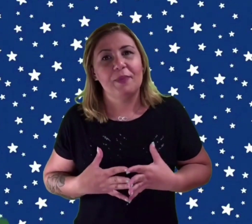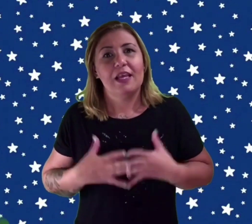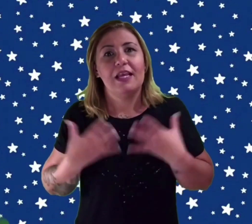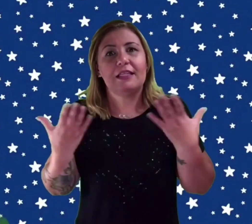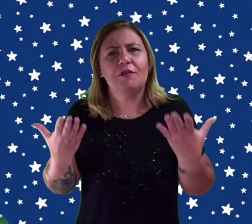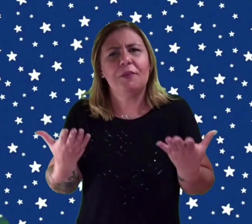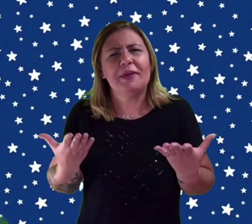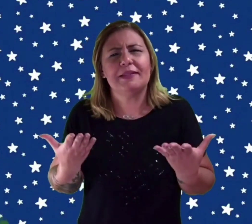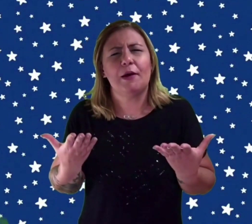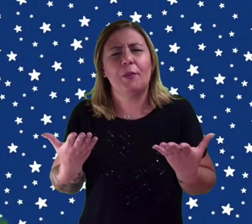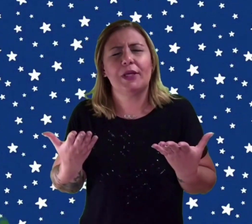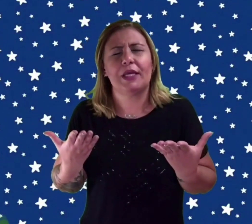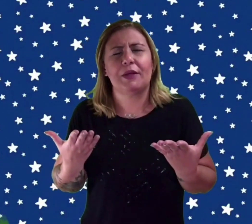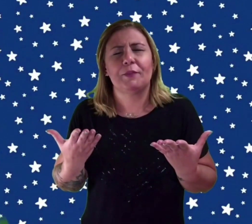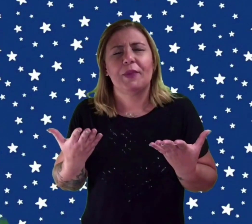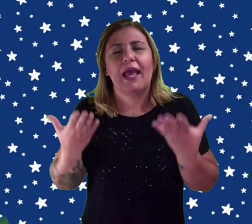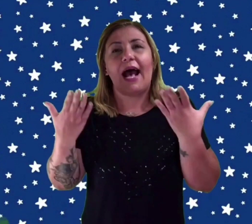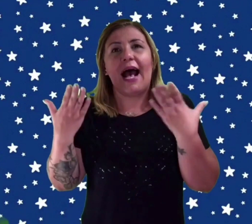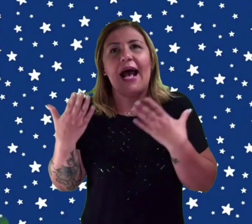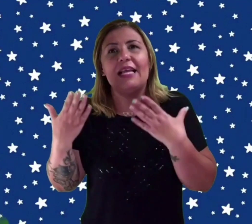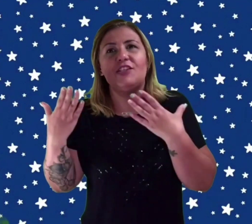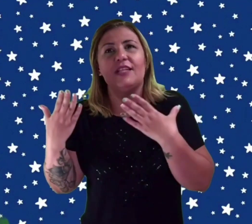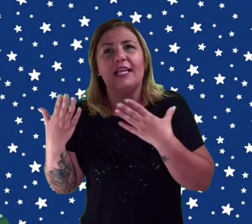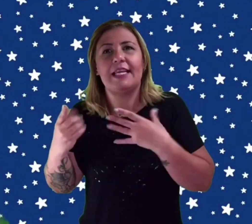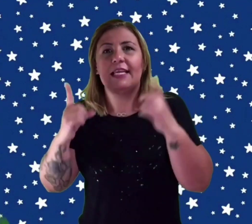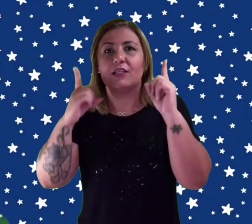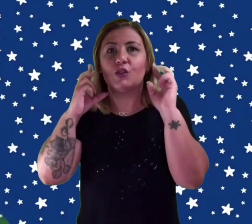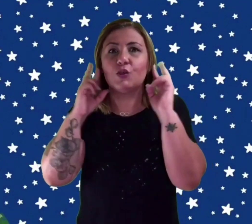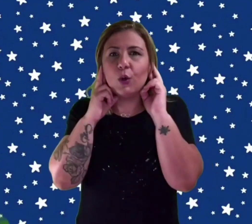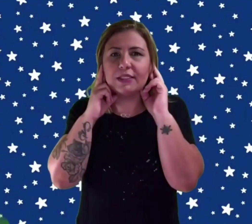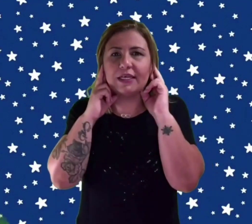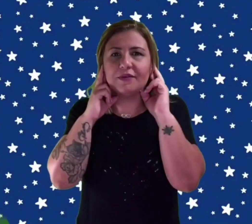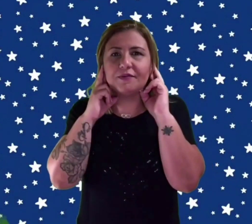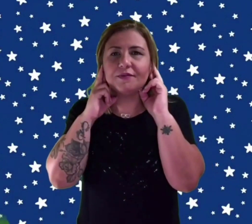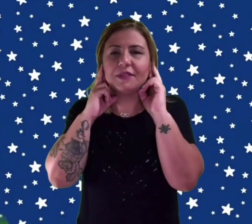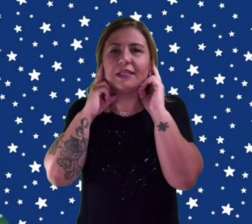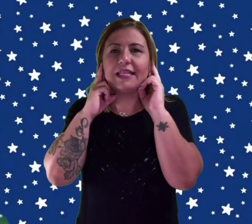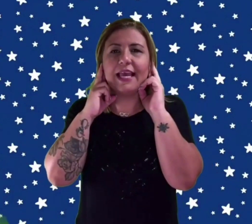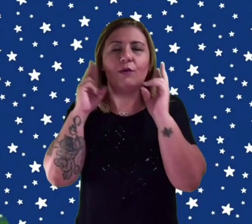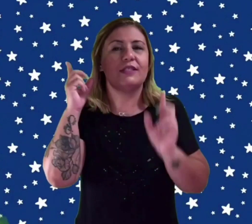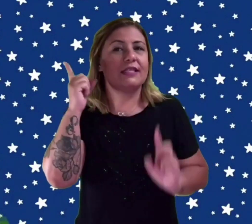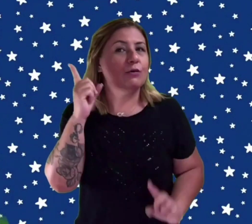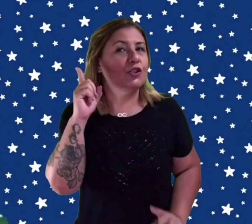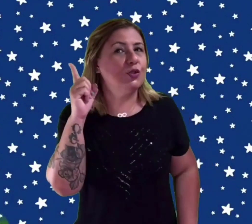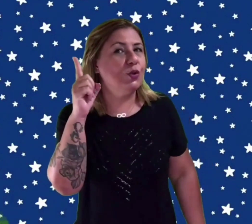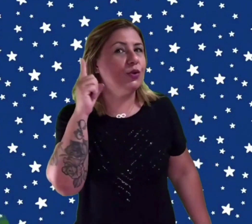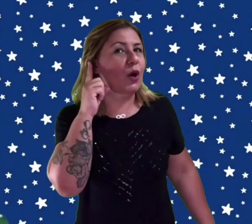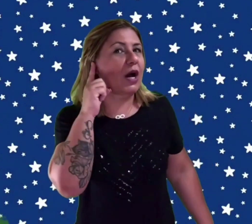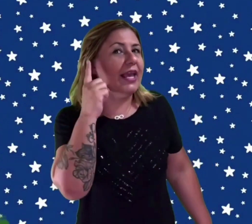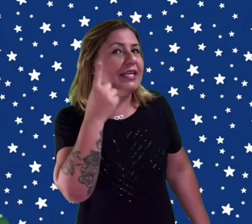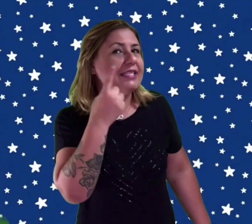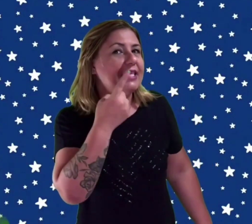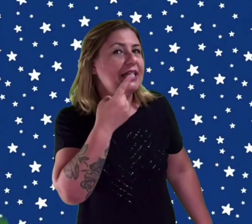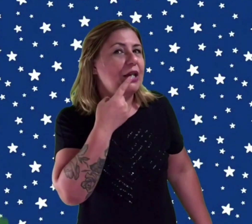Então, vamos pensar um pouquinho. A estrelinha surda, o sinal de surdo é esse aqui.